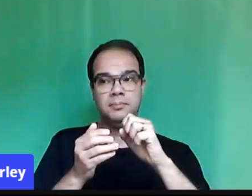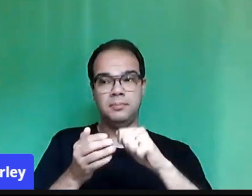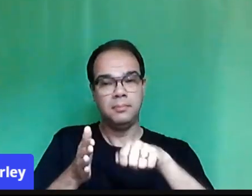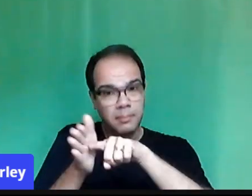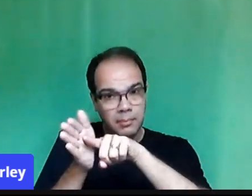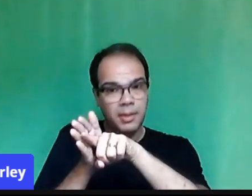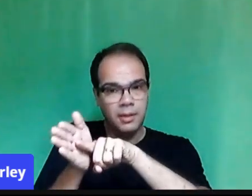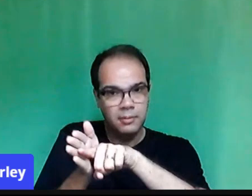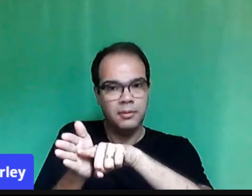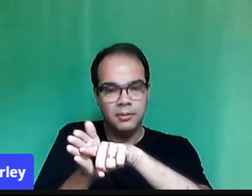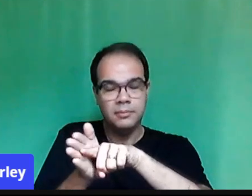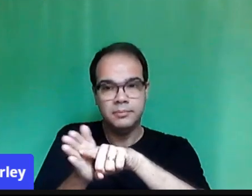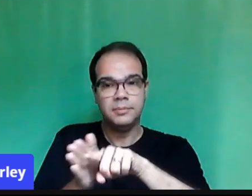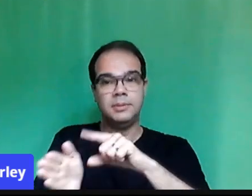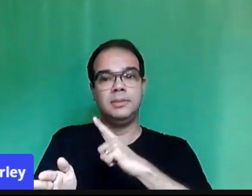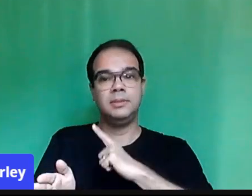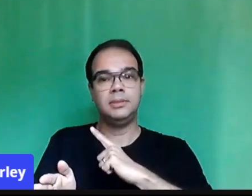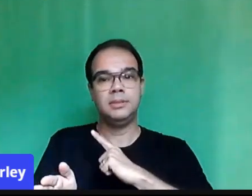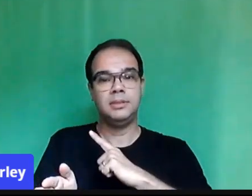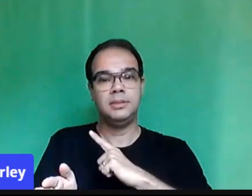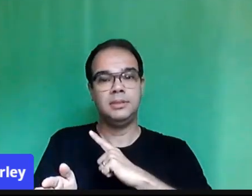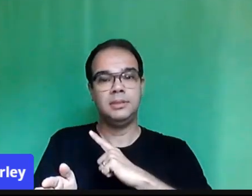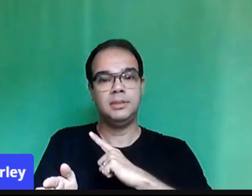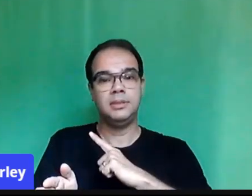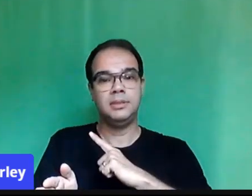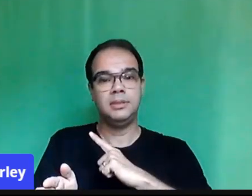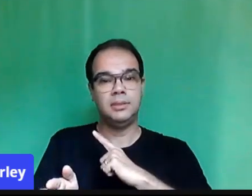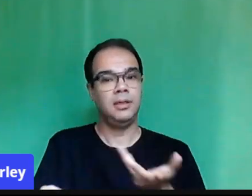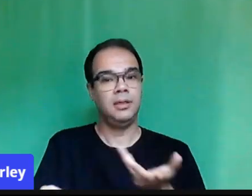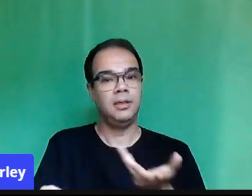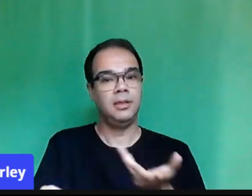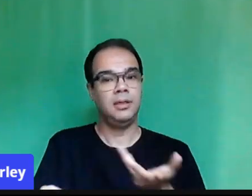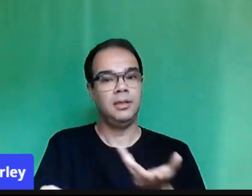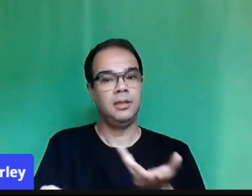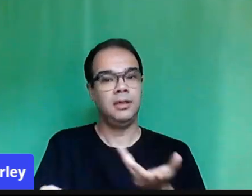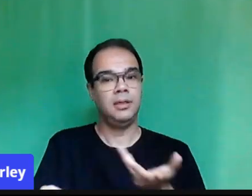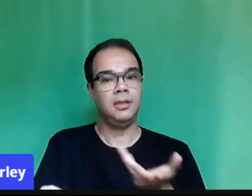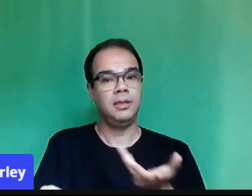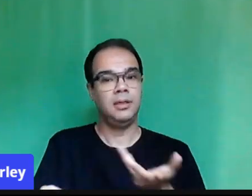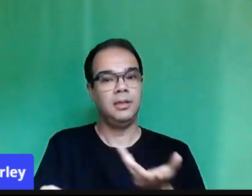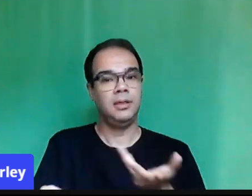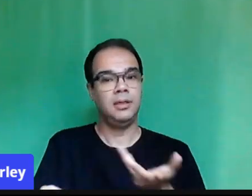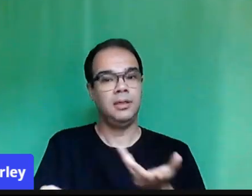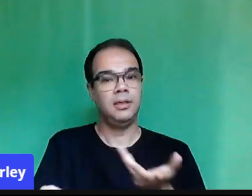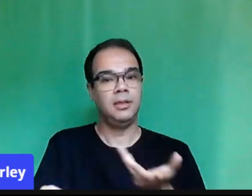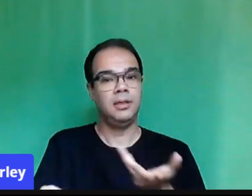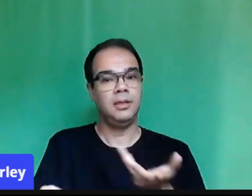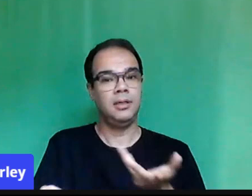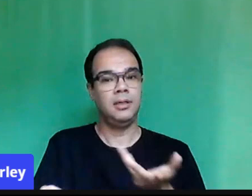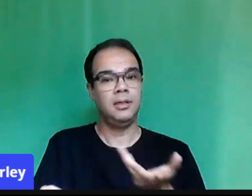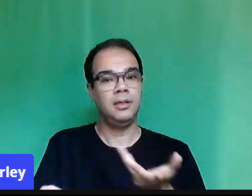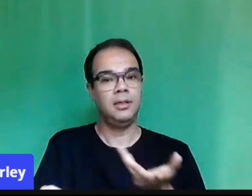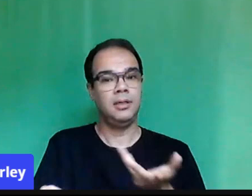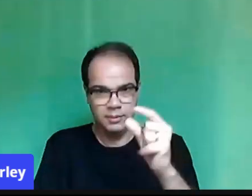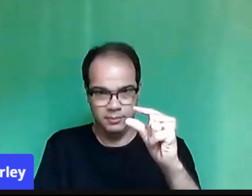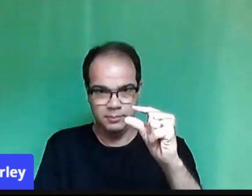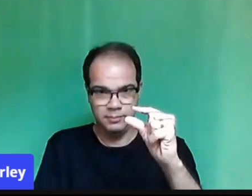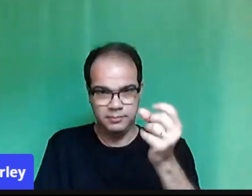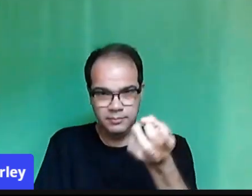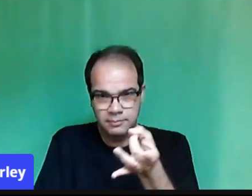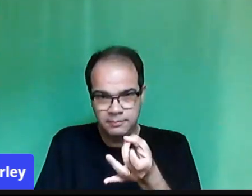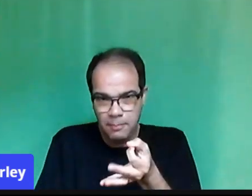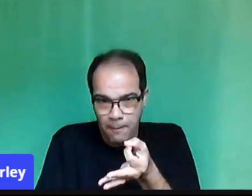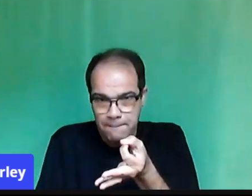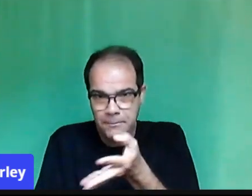O pessoal trabalha mais político, exemplo, com a lita, que ele gosta de brincar com as crianças,